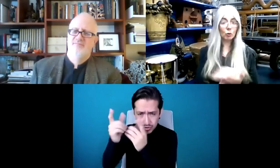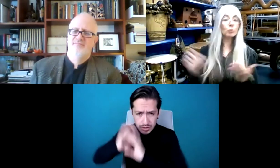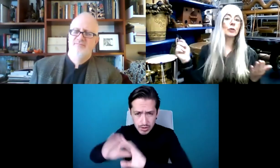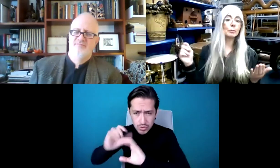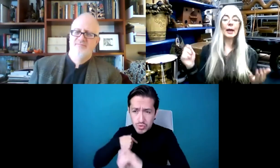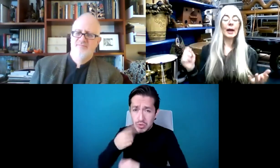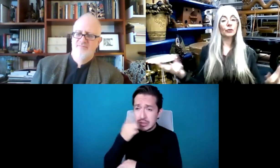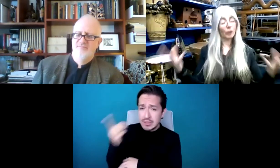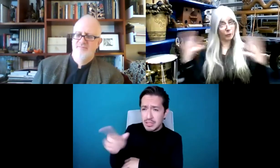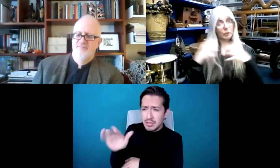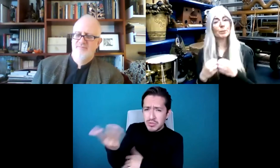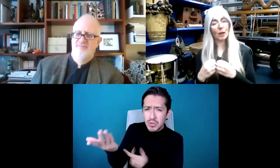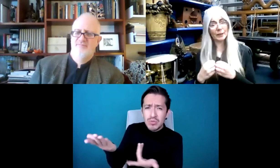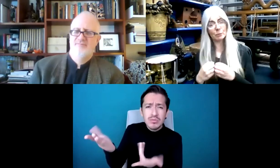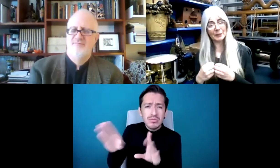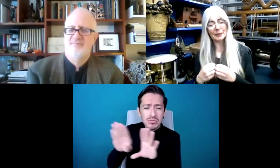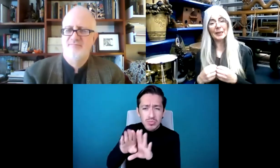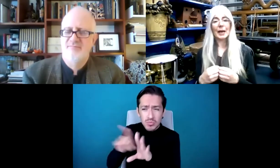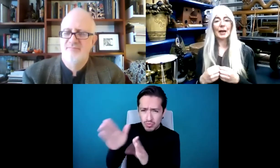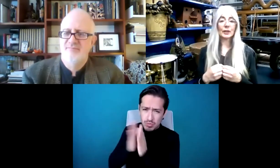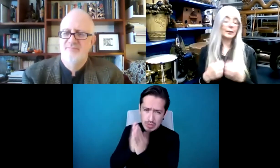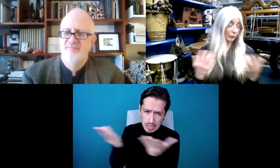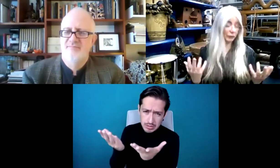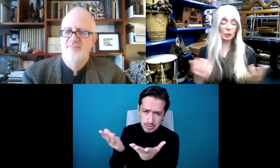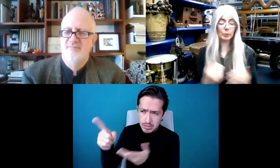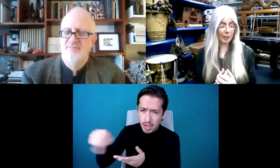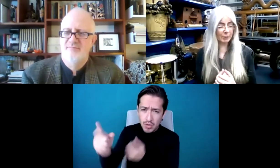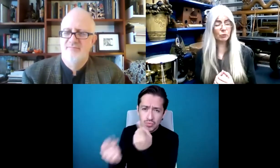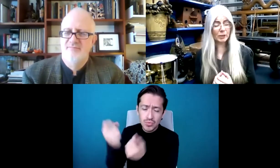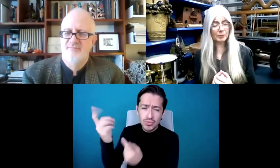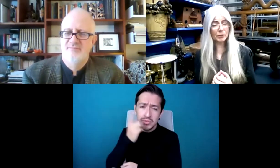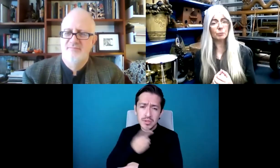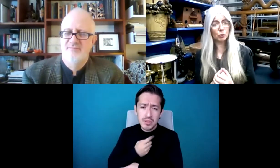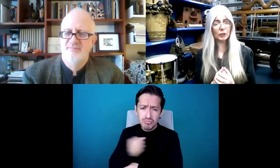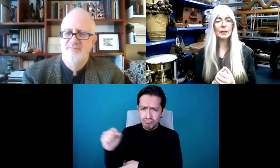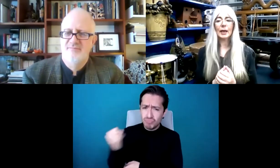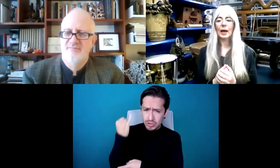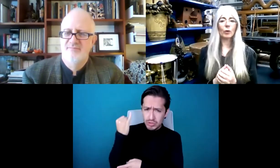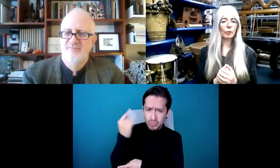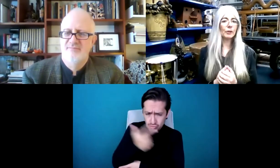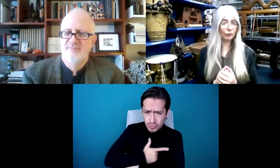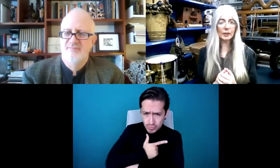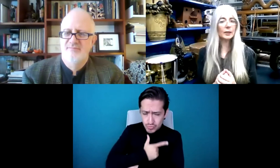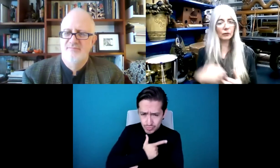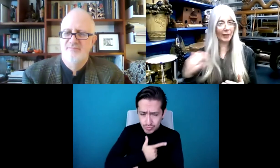sabía cómo comisionar una pieza, les escribía y algunos me contestaban y me decían sí, con gusto. Sin embargo,